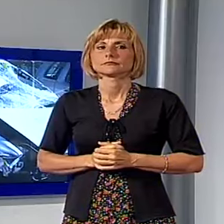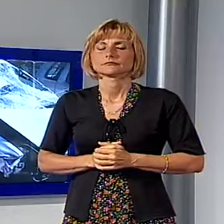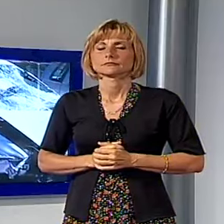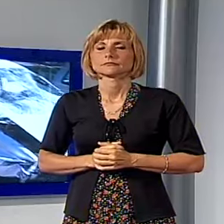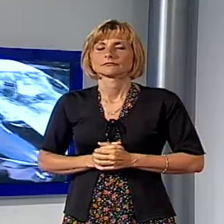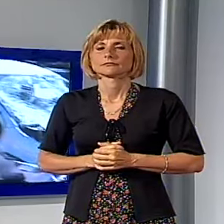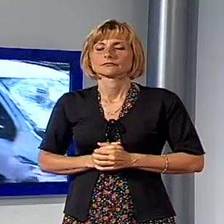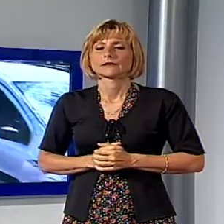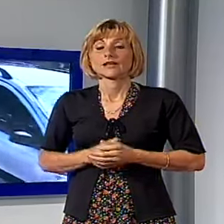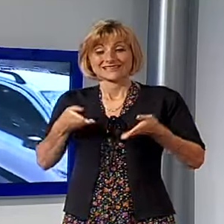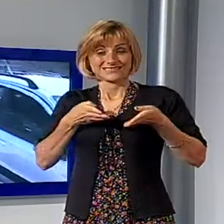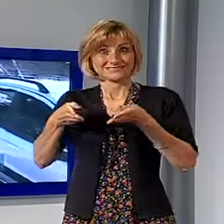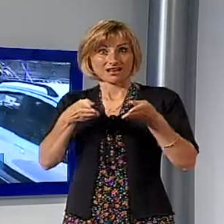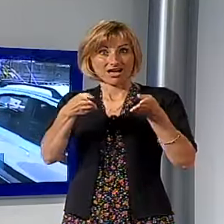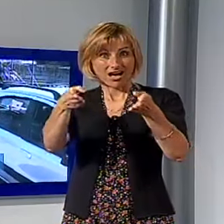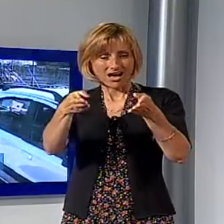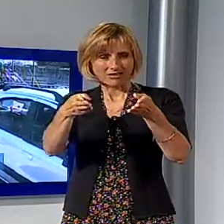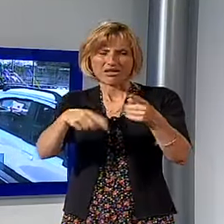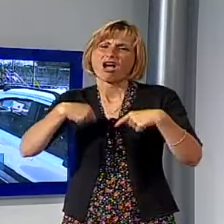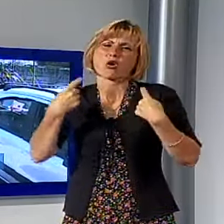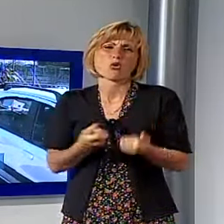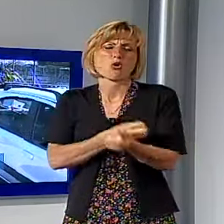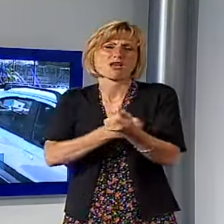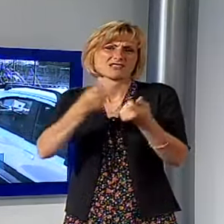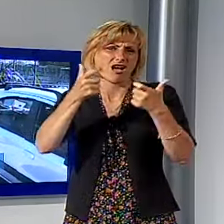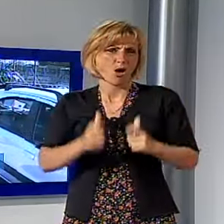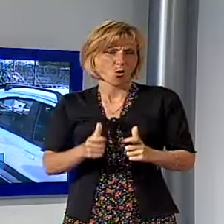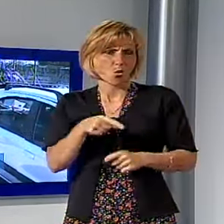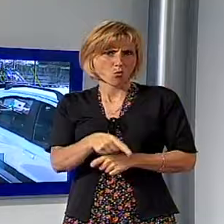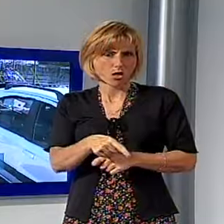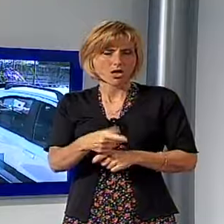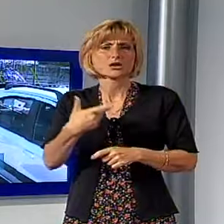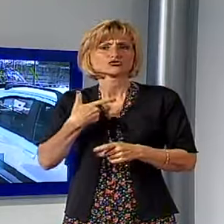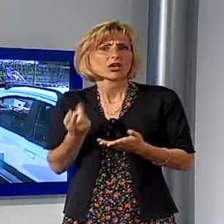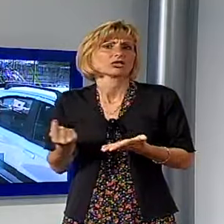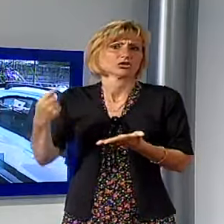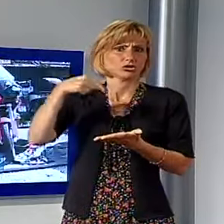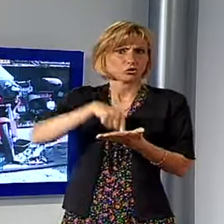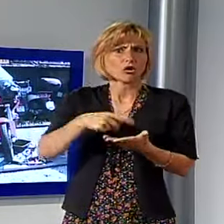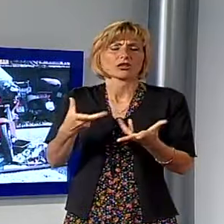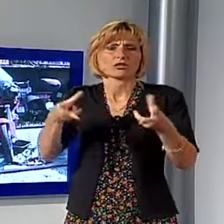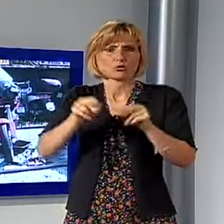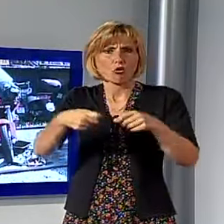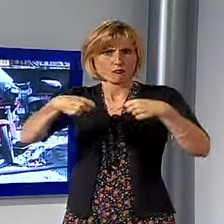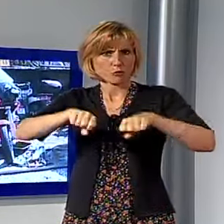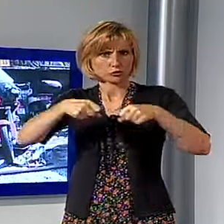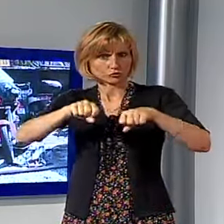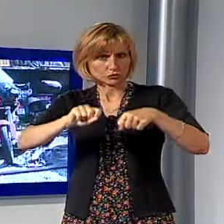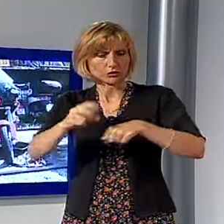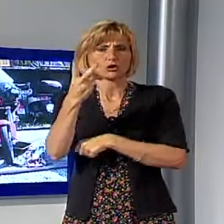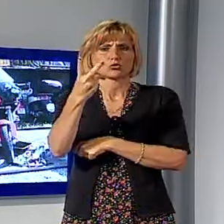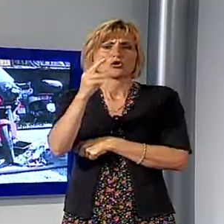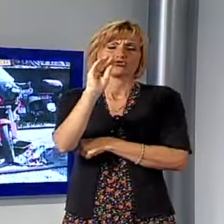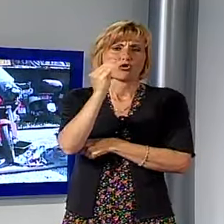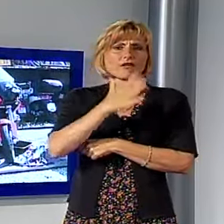Si macchiano ancora una volta di sangue le strade della provincia di Lucca e di nuovo a essere coinvolti sono dei motociclisti. Due ragazzi di